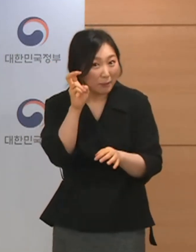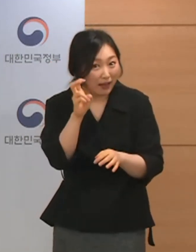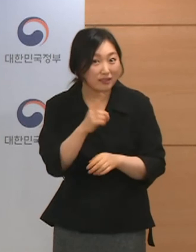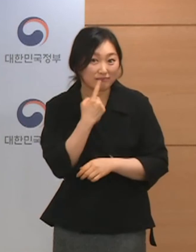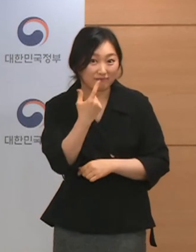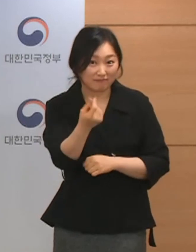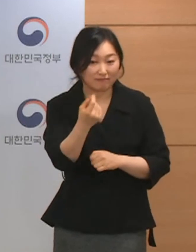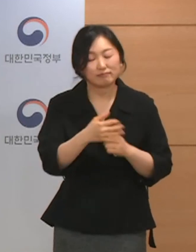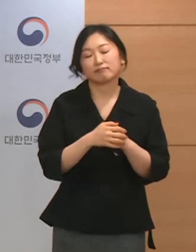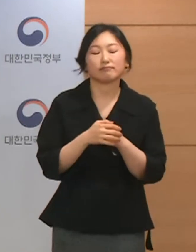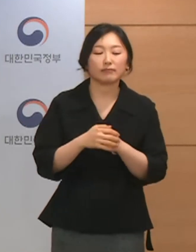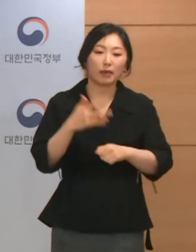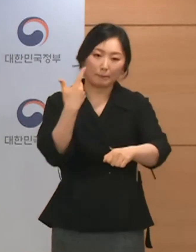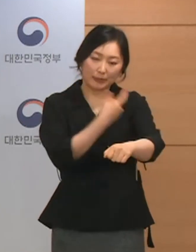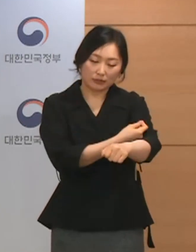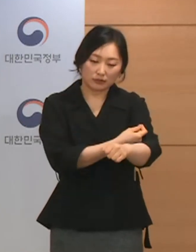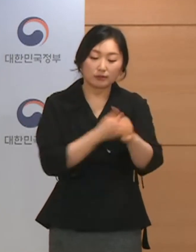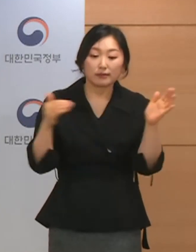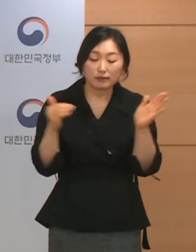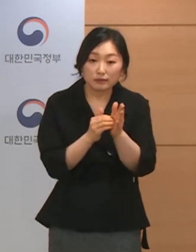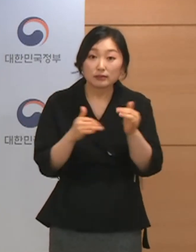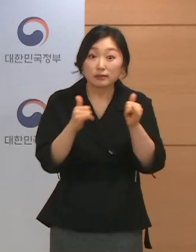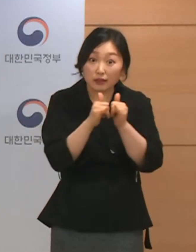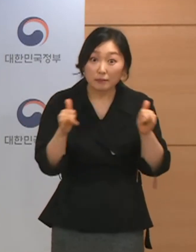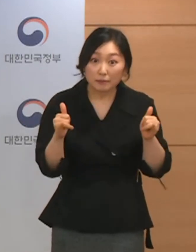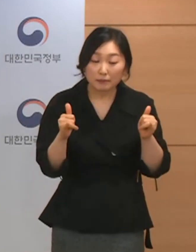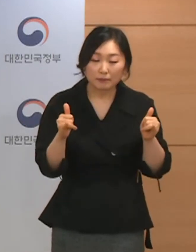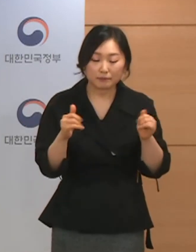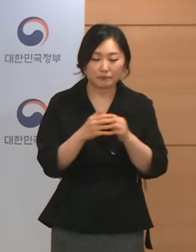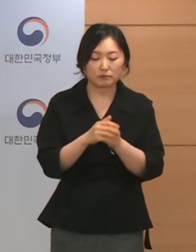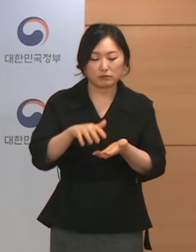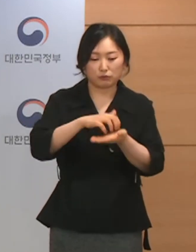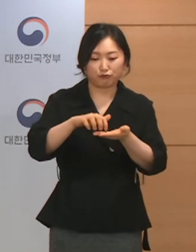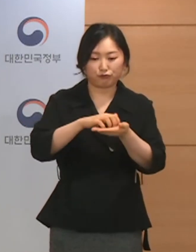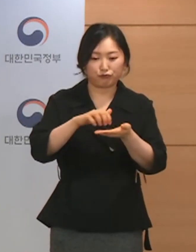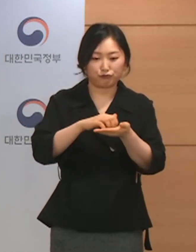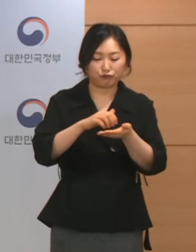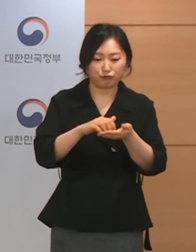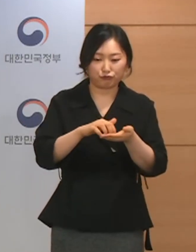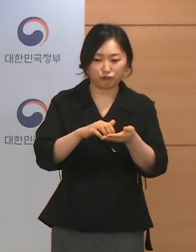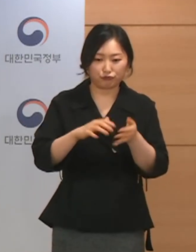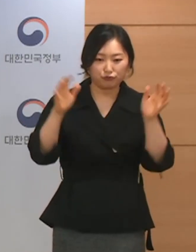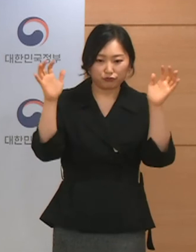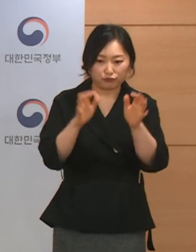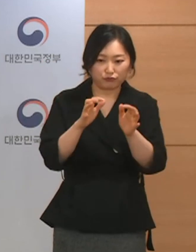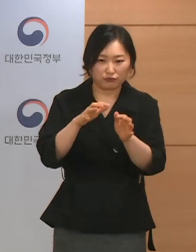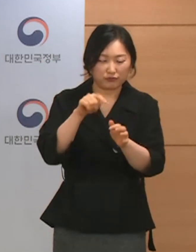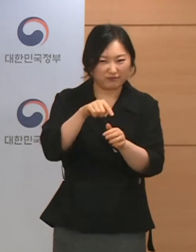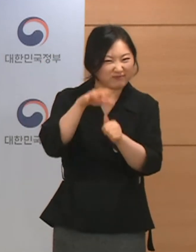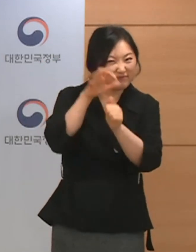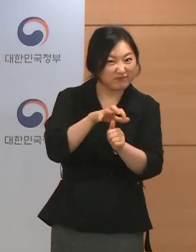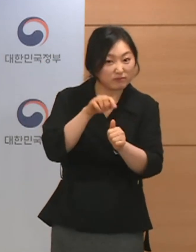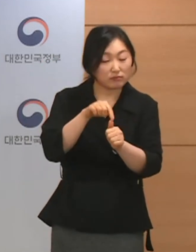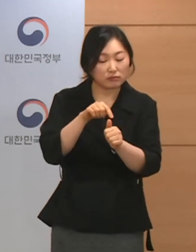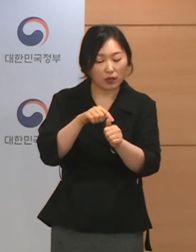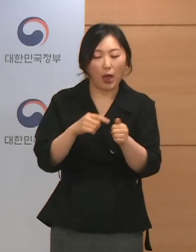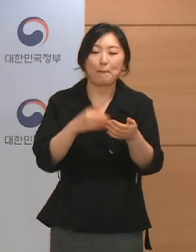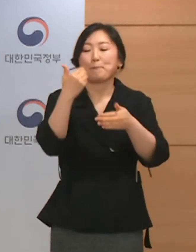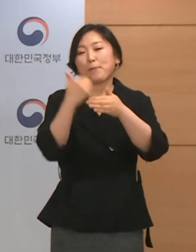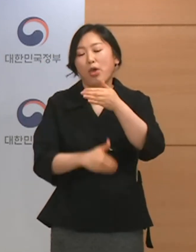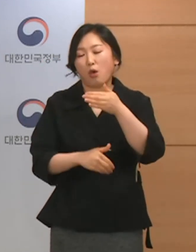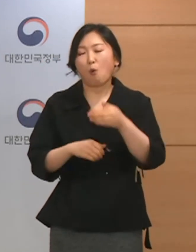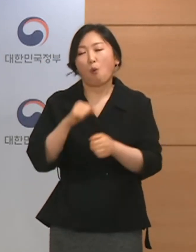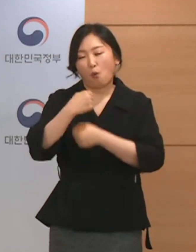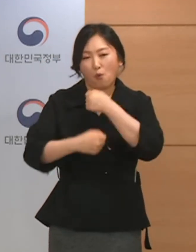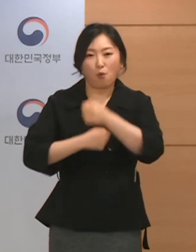현재 백신 접종 완료자들에 대해서 인원 제한에서 제외시키는 부분들을 지난번에 발표했었고 그